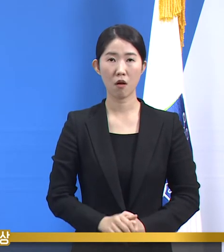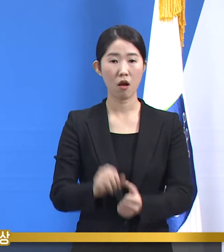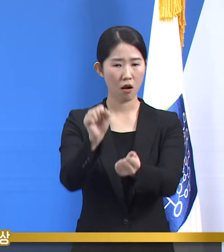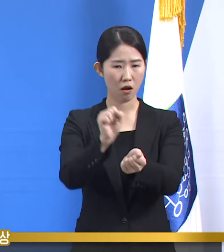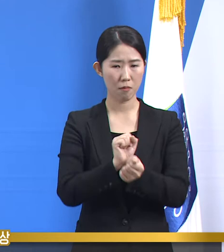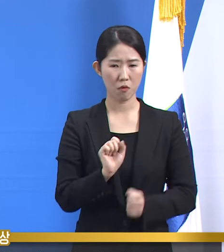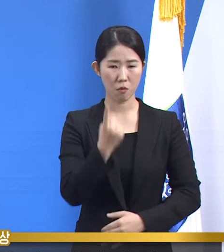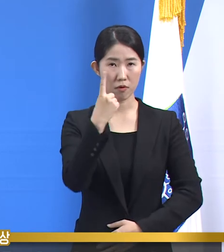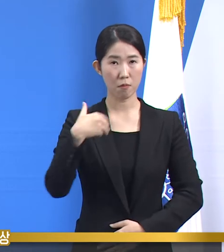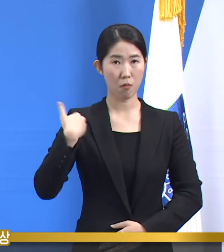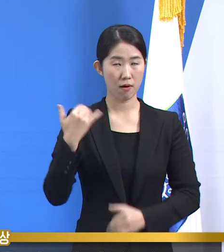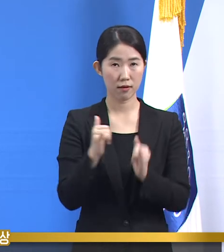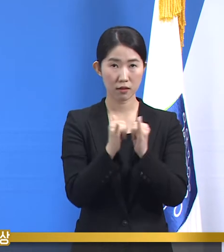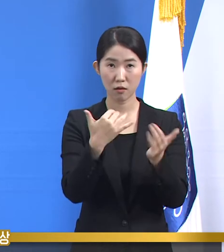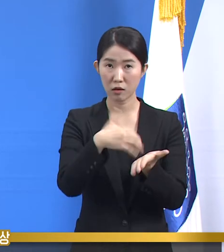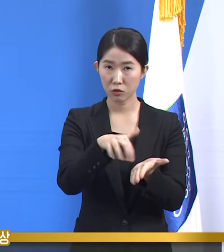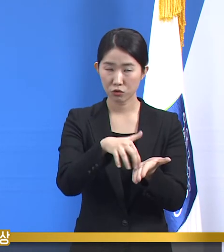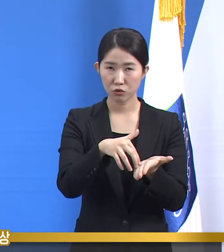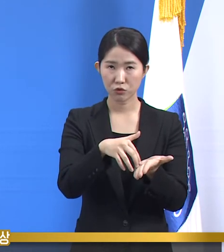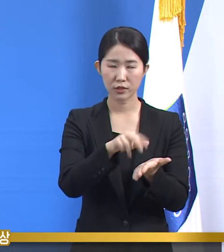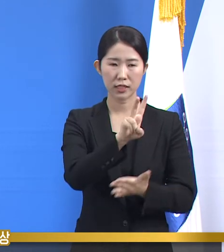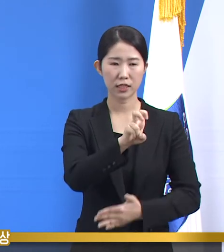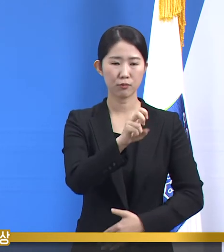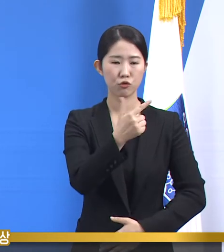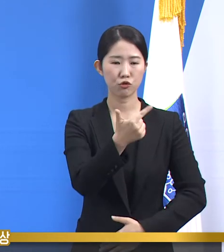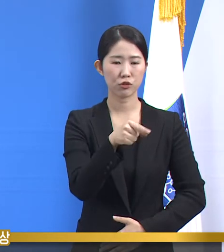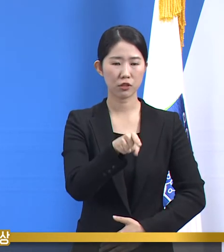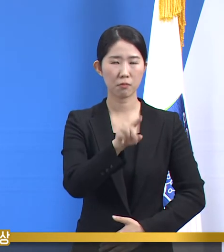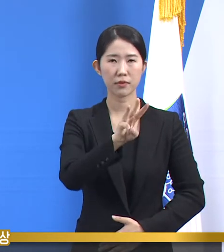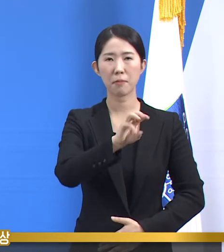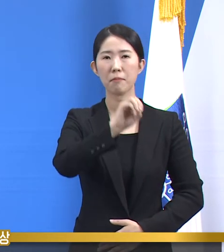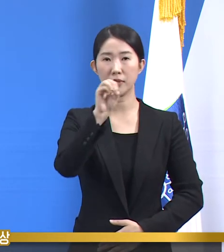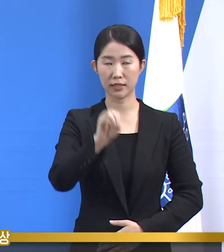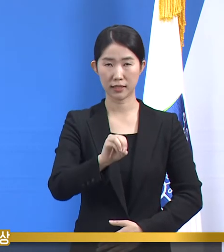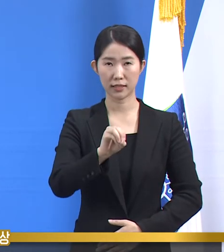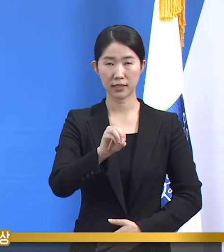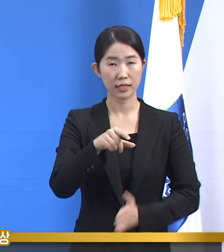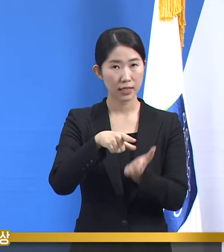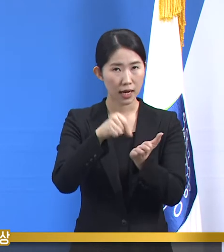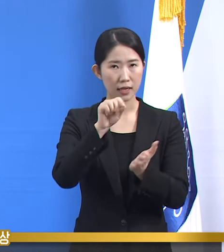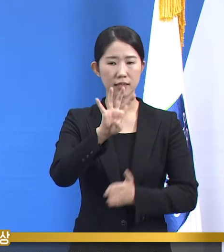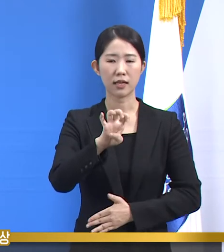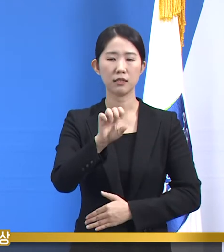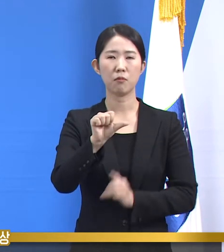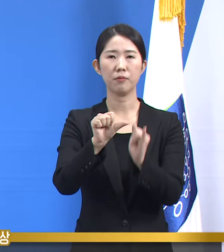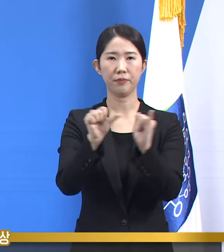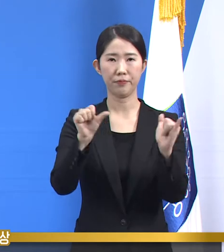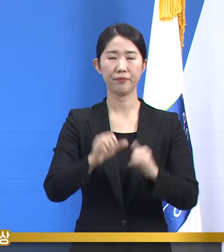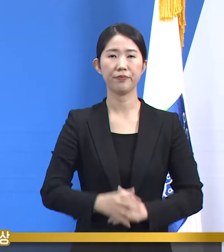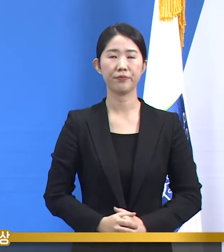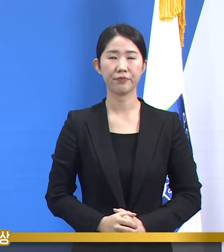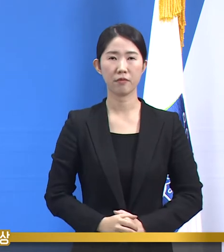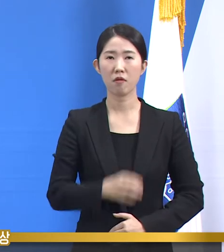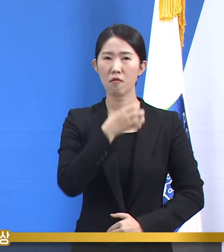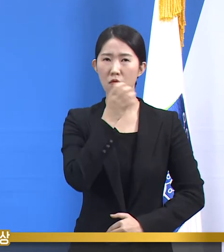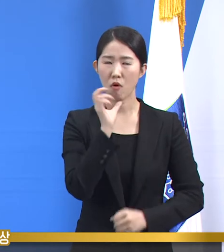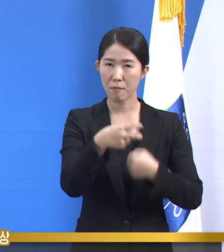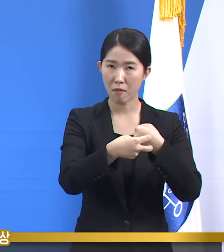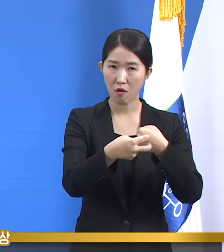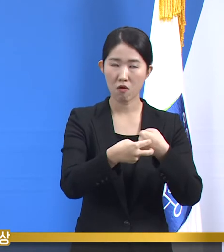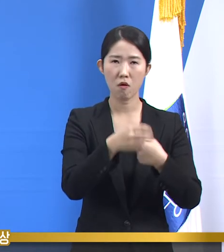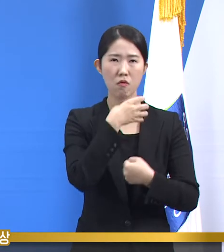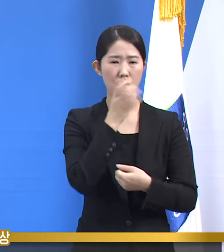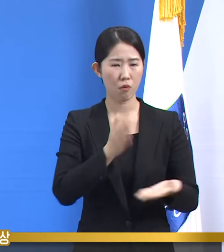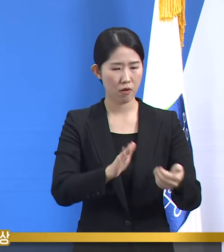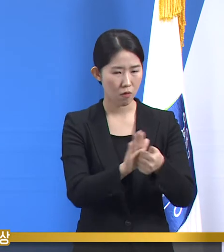경로를 알 수 없었던 확진자는 26.3%인 45명입니다. 요양병원, 노인